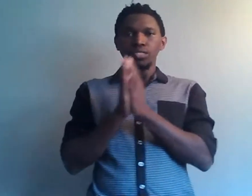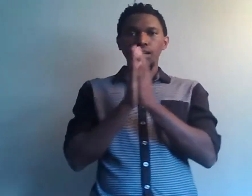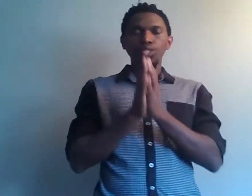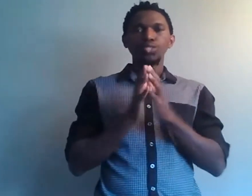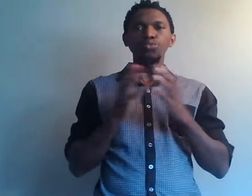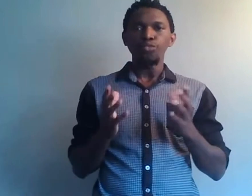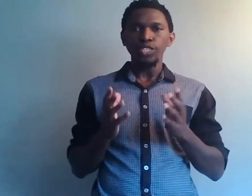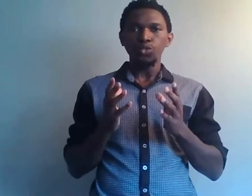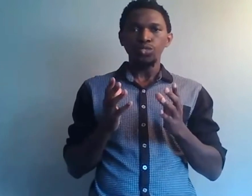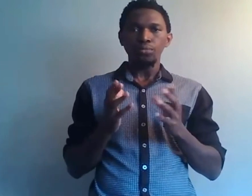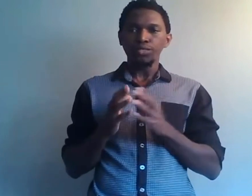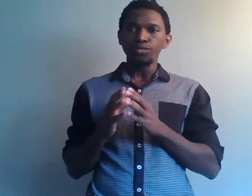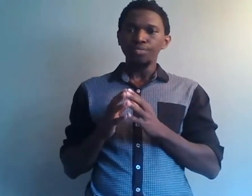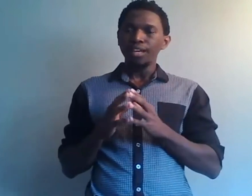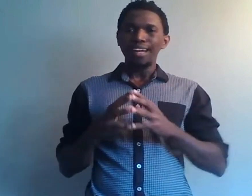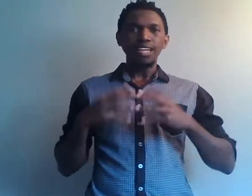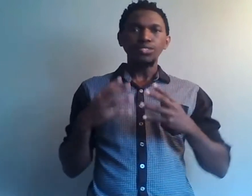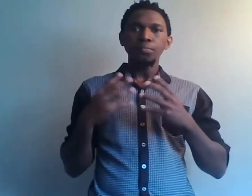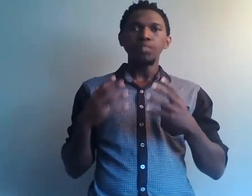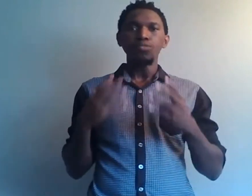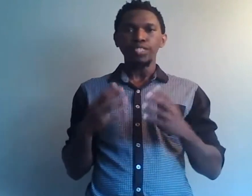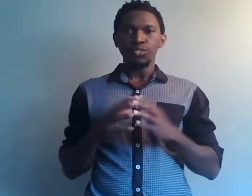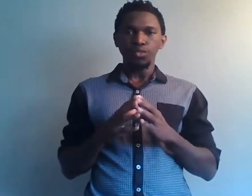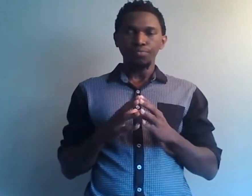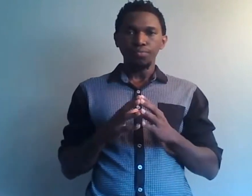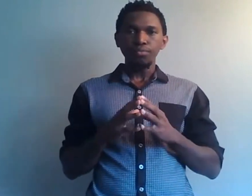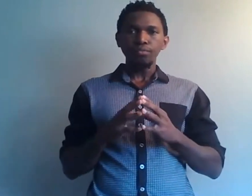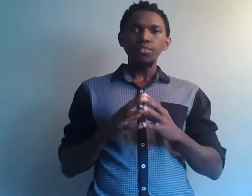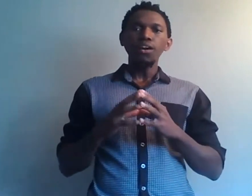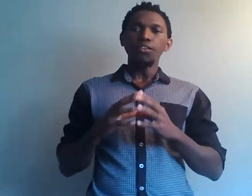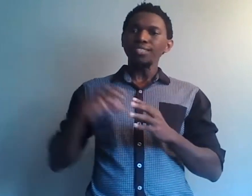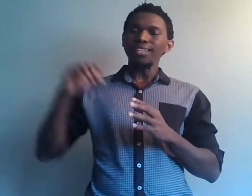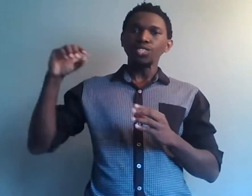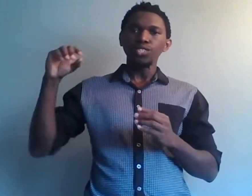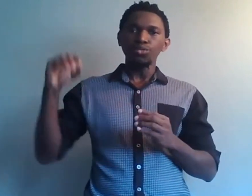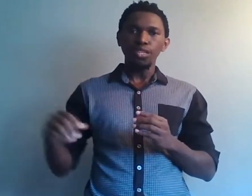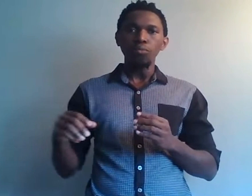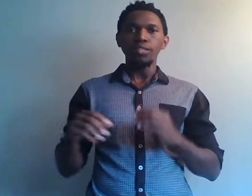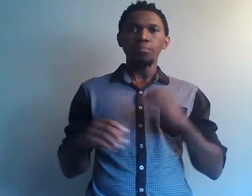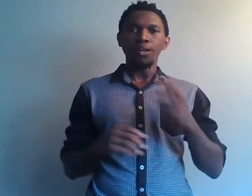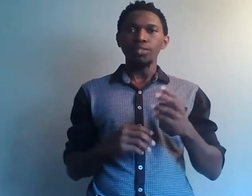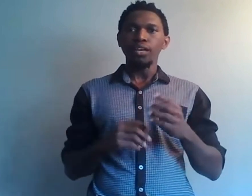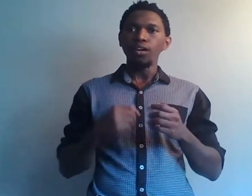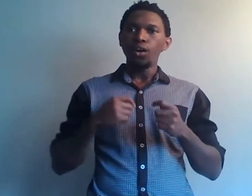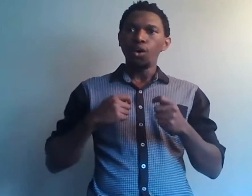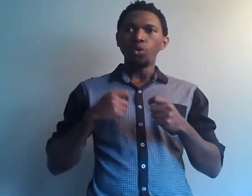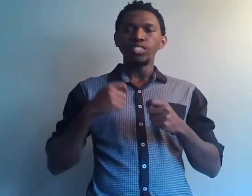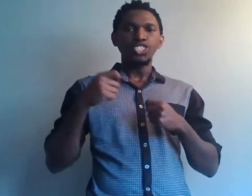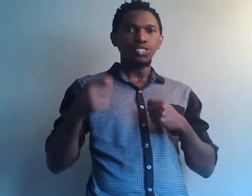que l'argent est une mauvaise chose. Parce que l'argent n'est pas une mauvaise chose. En fait, l'argent est juste un moyen par lequel on échange